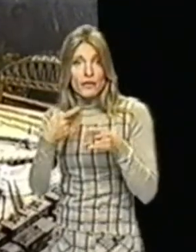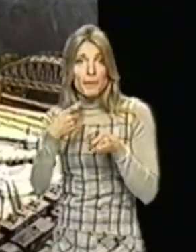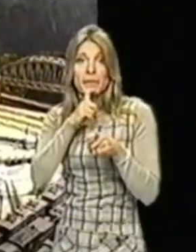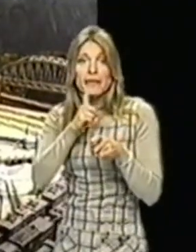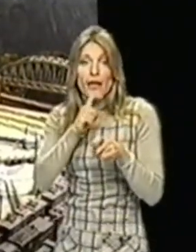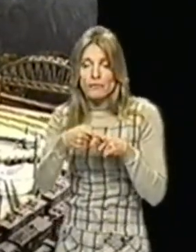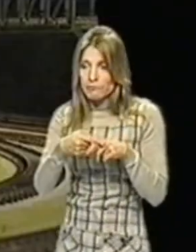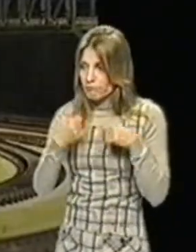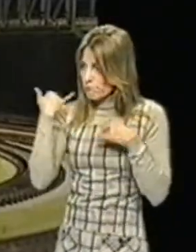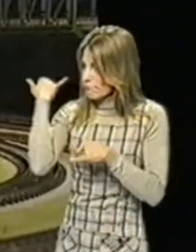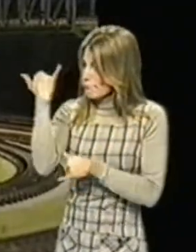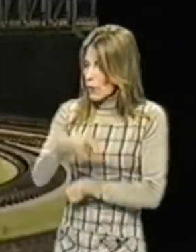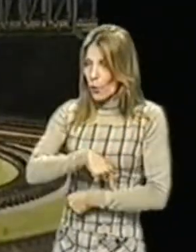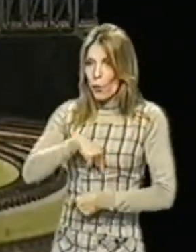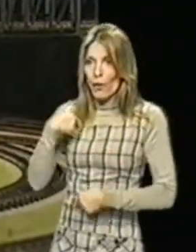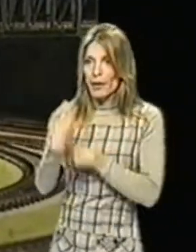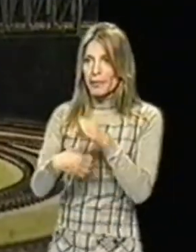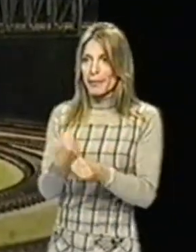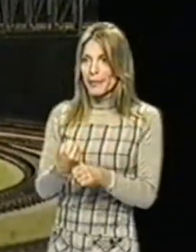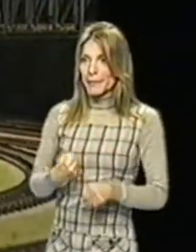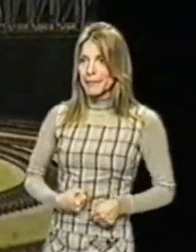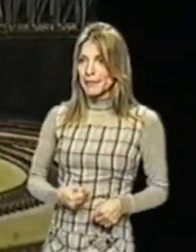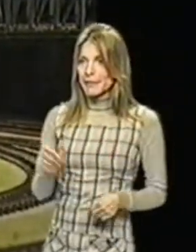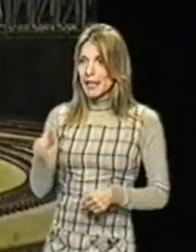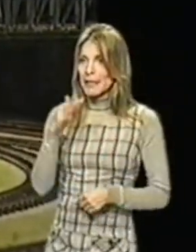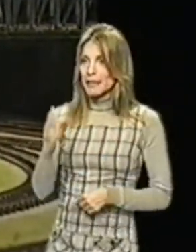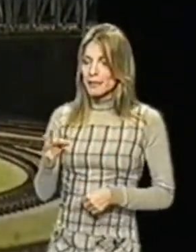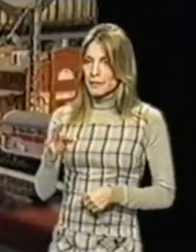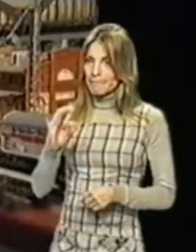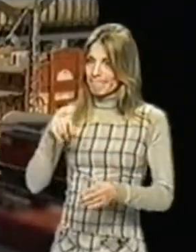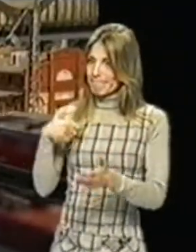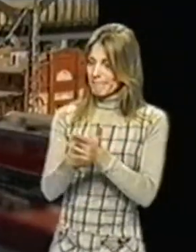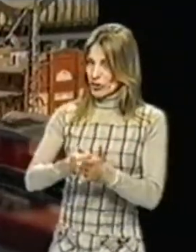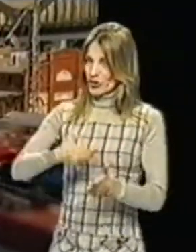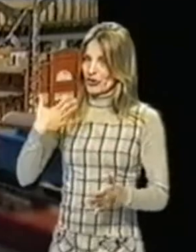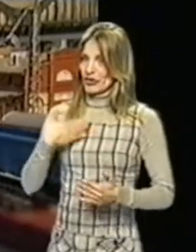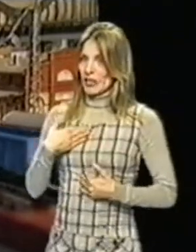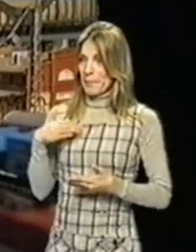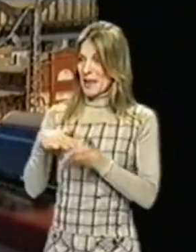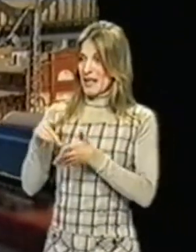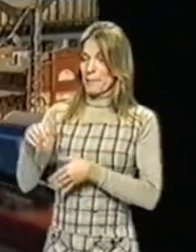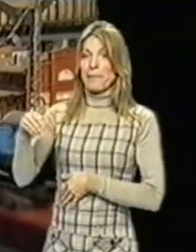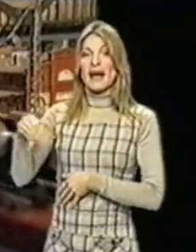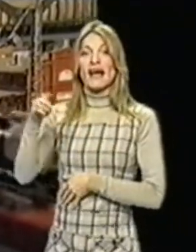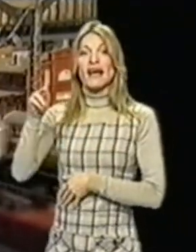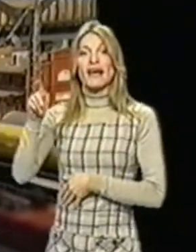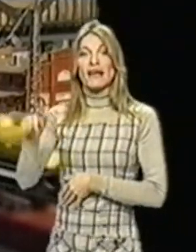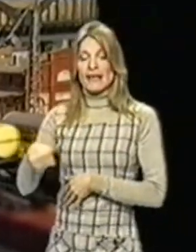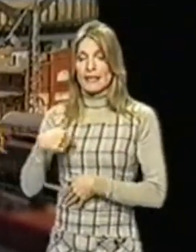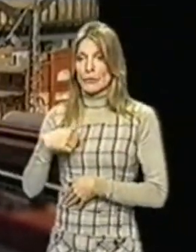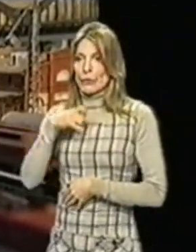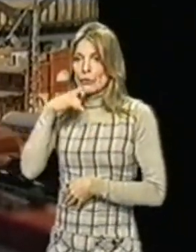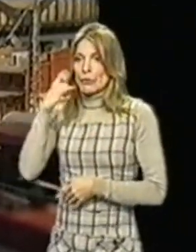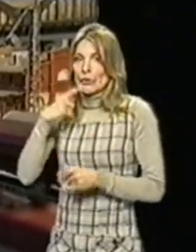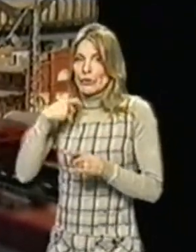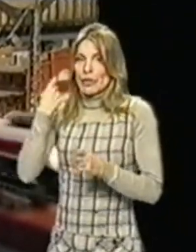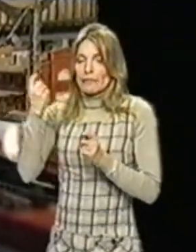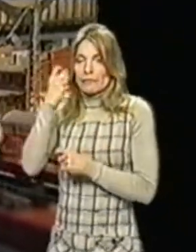voilà. Et la qualité se paye les Marklin coûtent beaucoup plus cher que les autres marques de quoi décourager concurrents redoutables aussi des